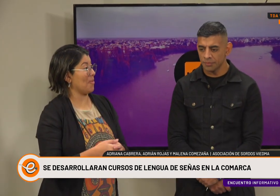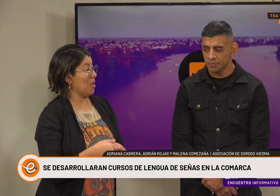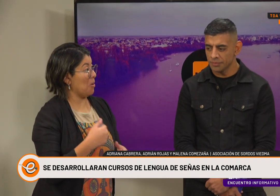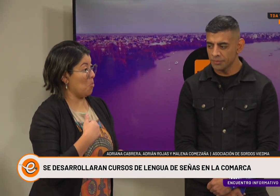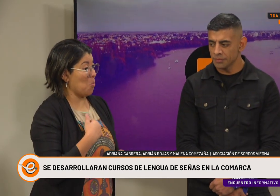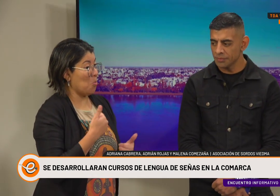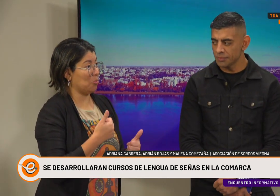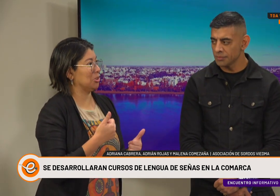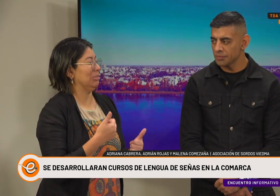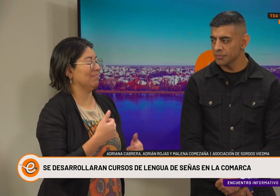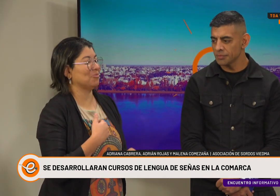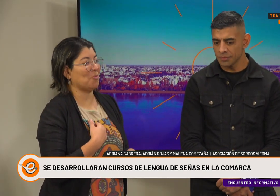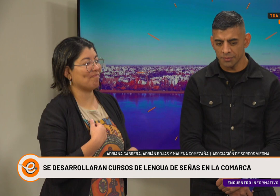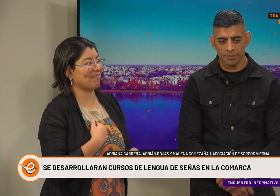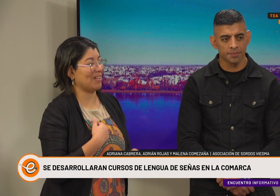Bien.